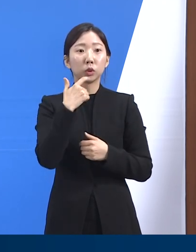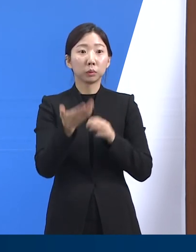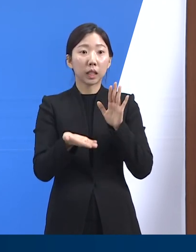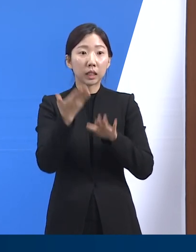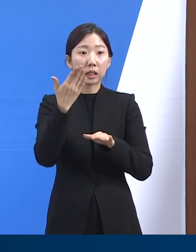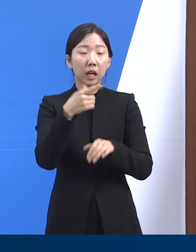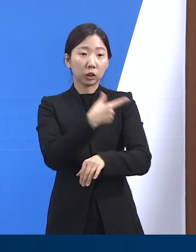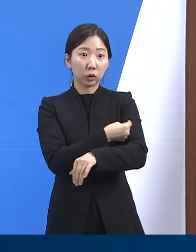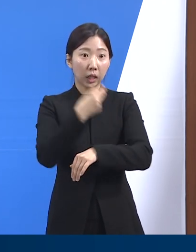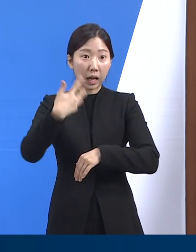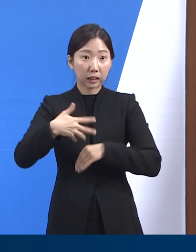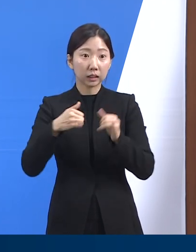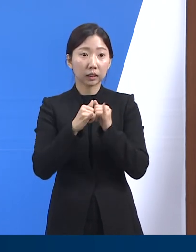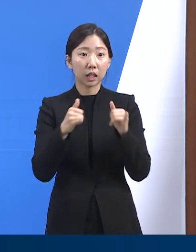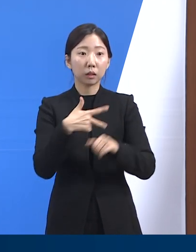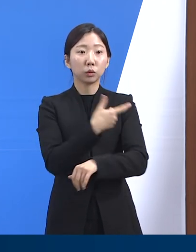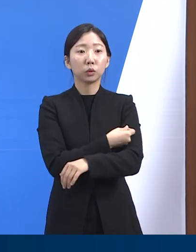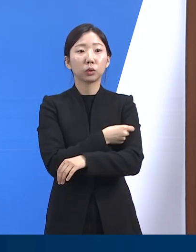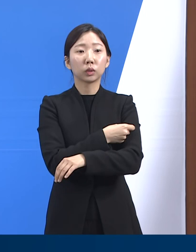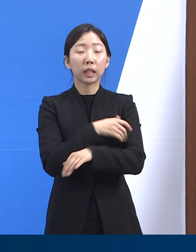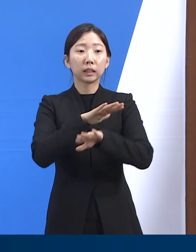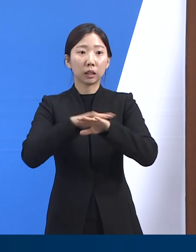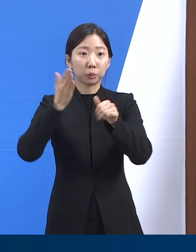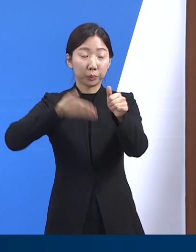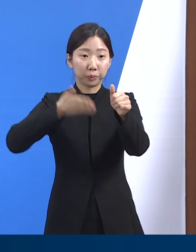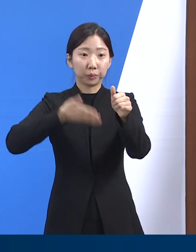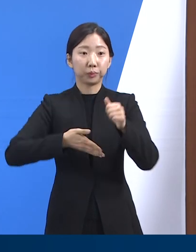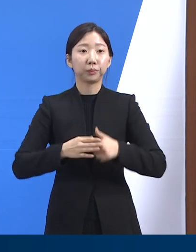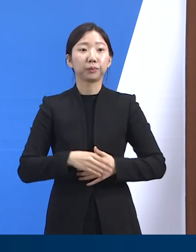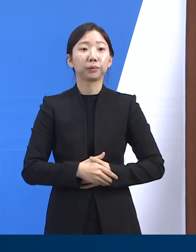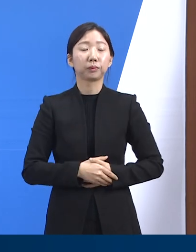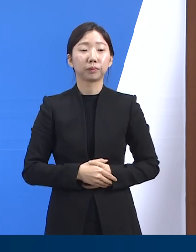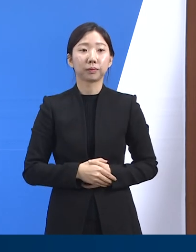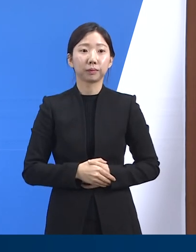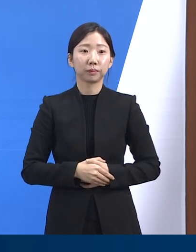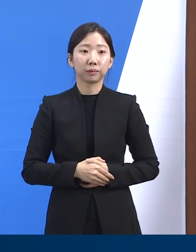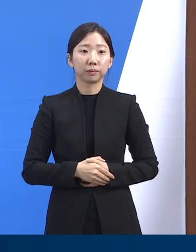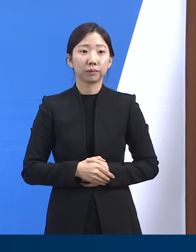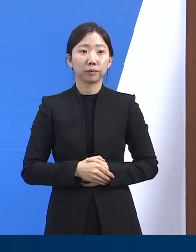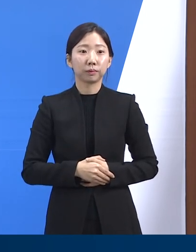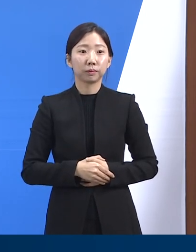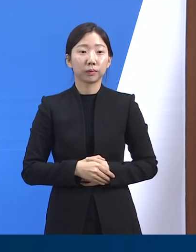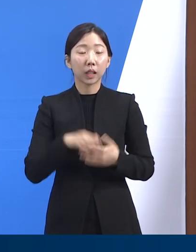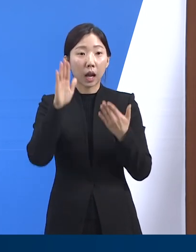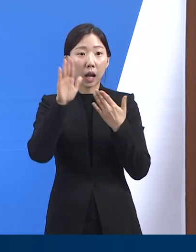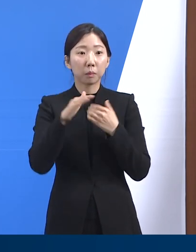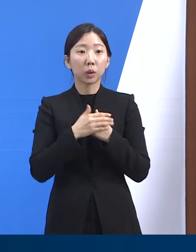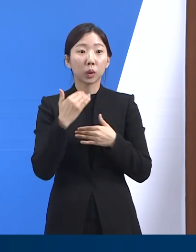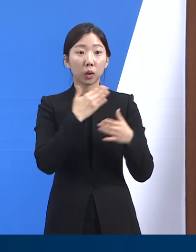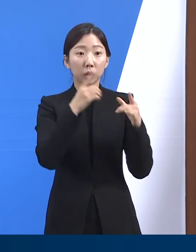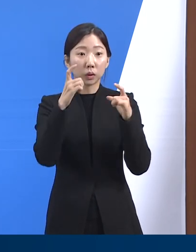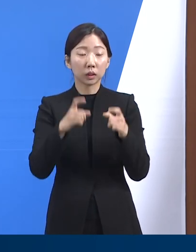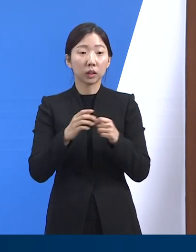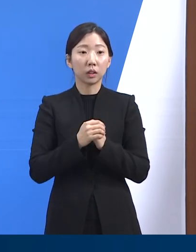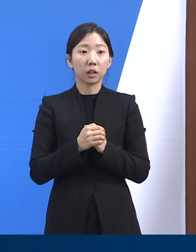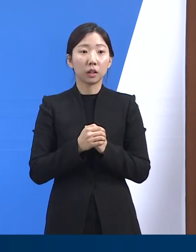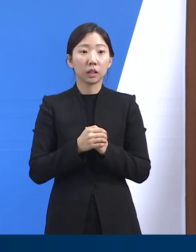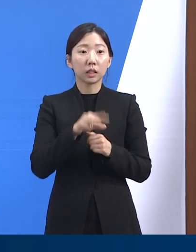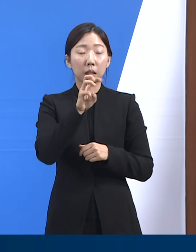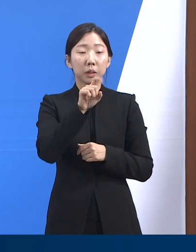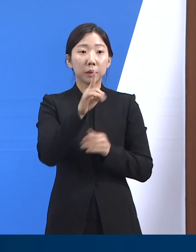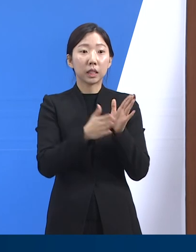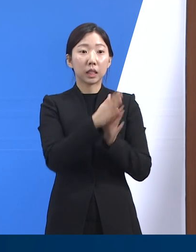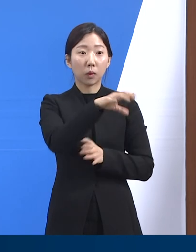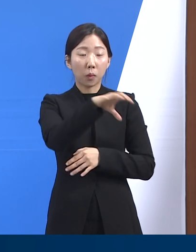이상 백신 미접종자는 예방접종에 적극적으로 참여해 주시기를 부탁드립니다. 앞으로도 경기도는 31개